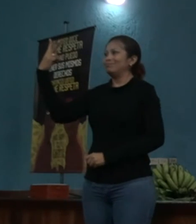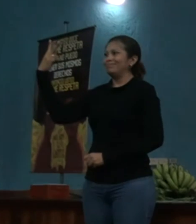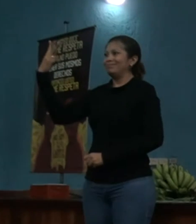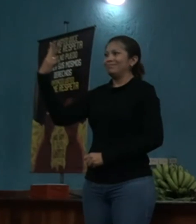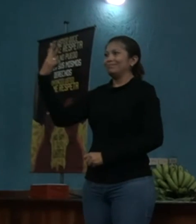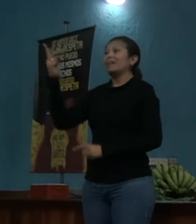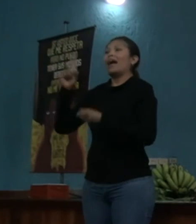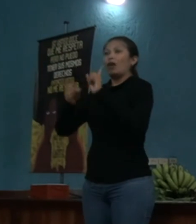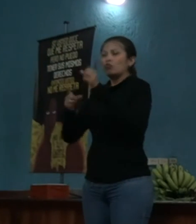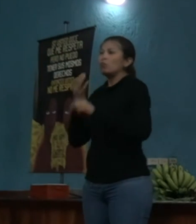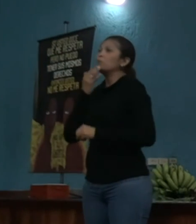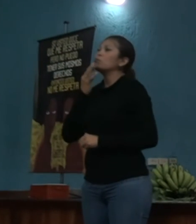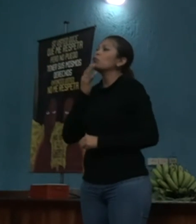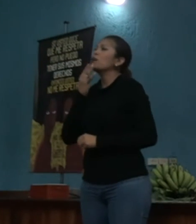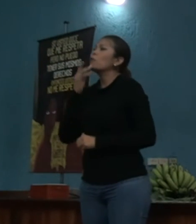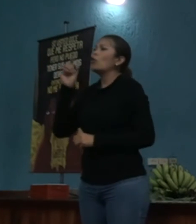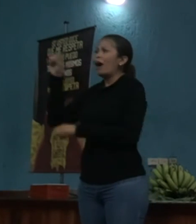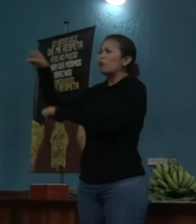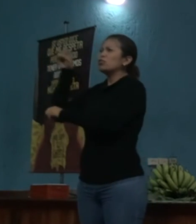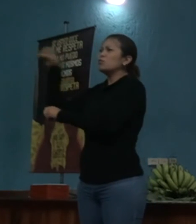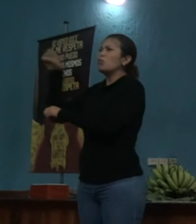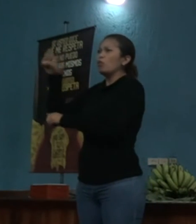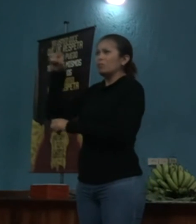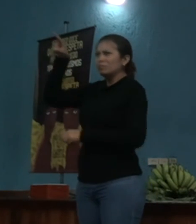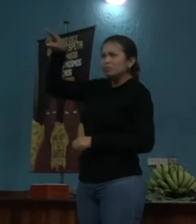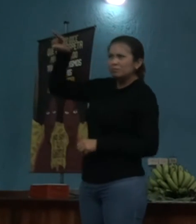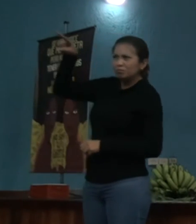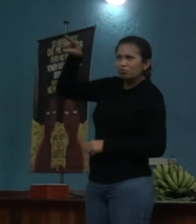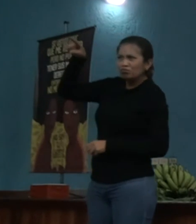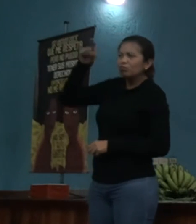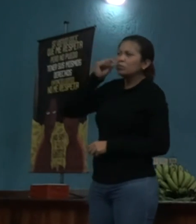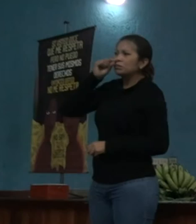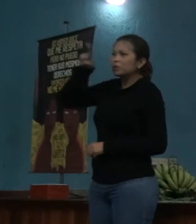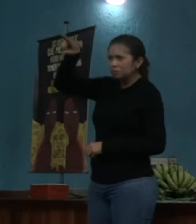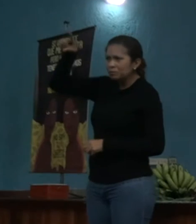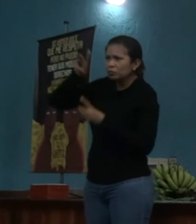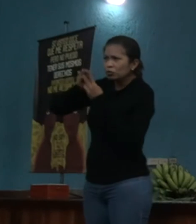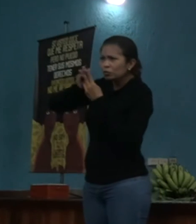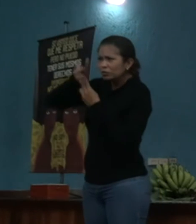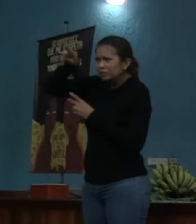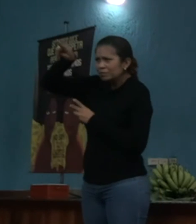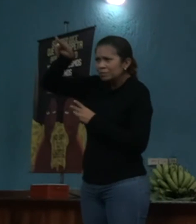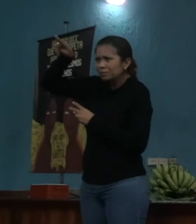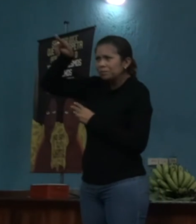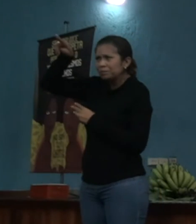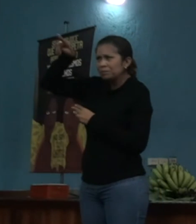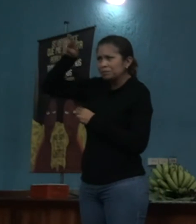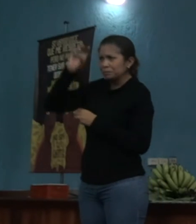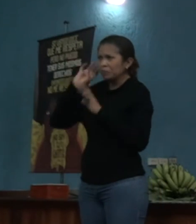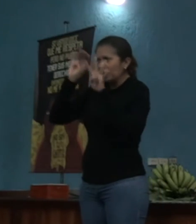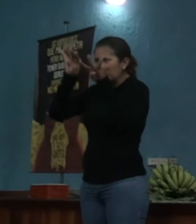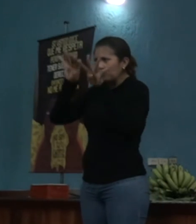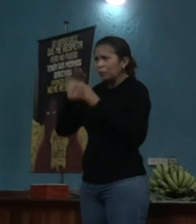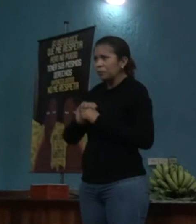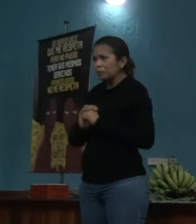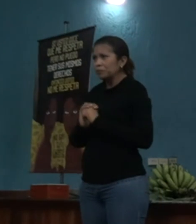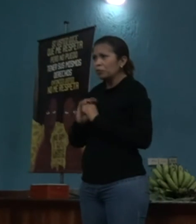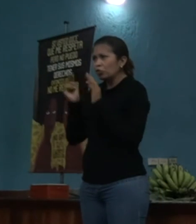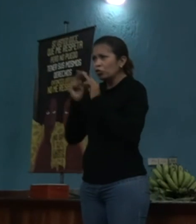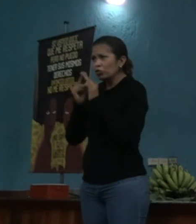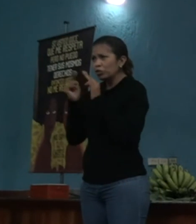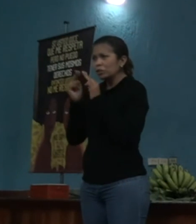Yoni, es la persona que me refería, como autista, es el que viene allá, que él anda en su mundo lleno, porque él la ve en mi camisa roja.